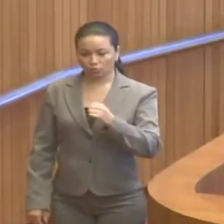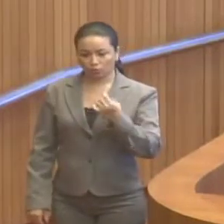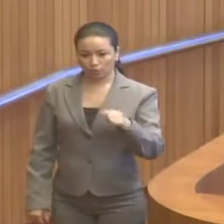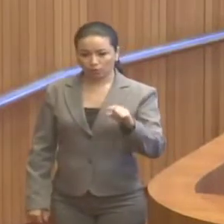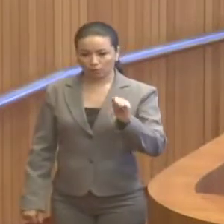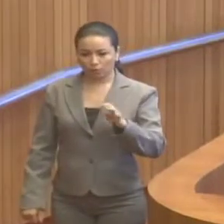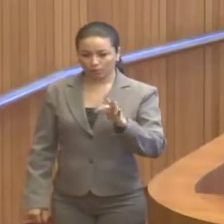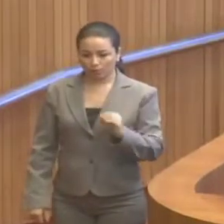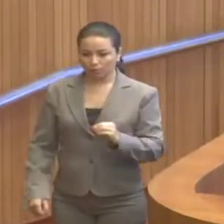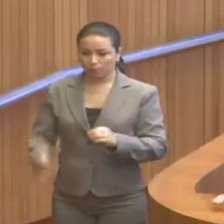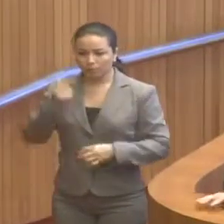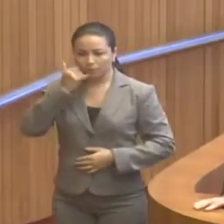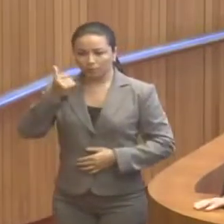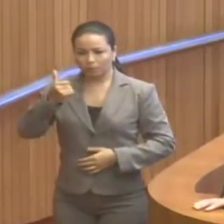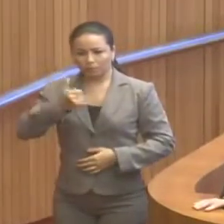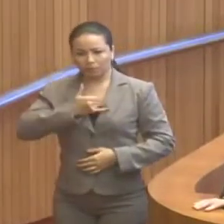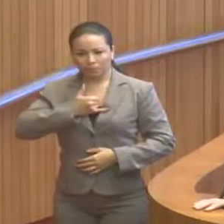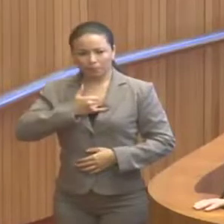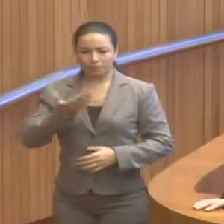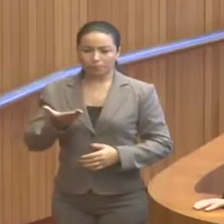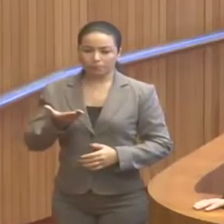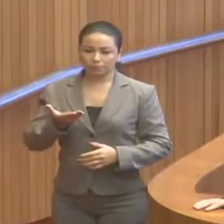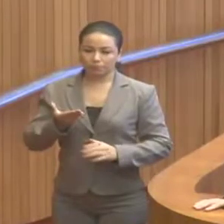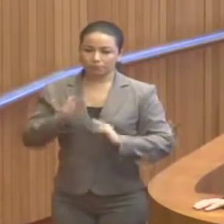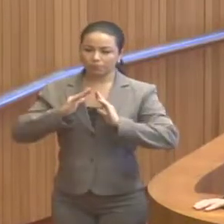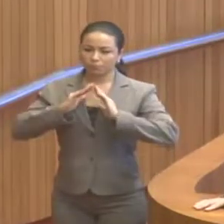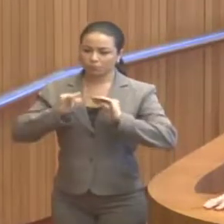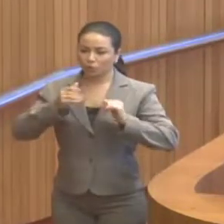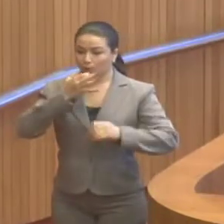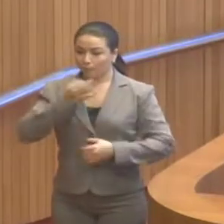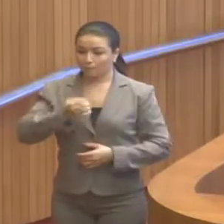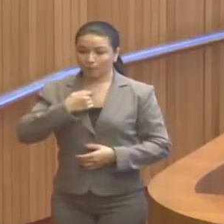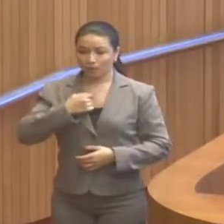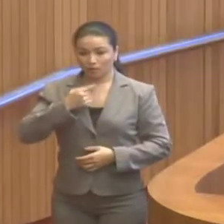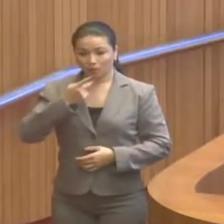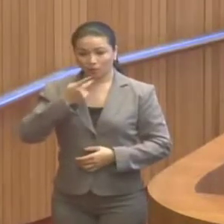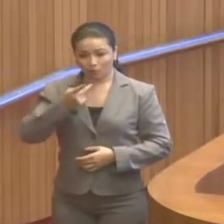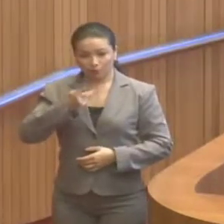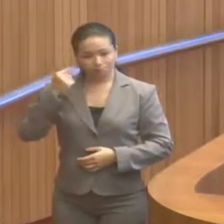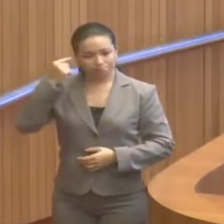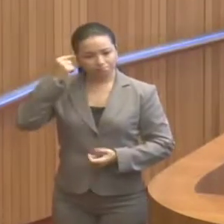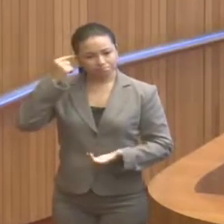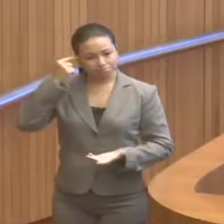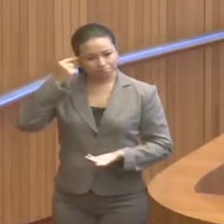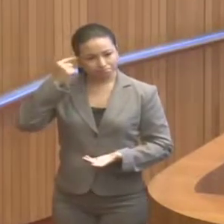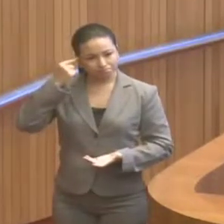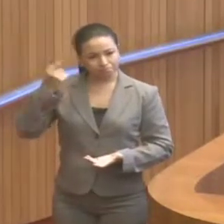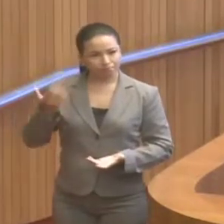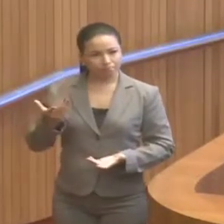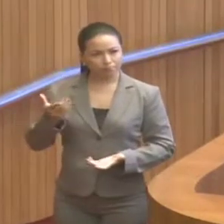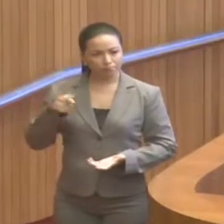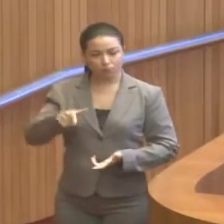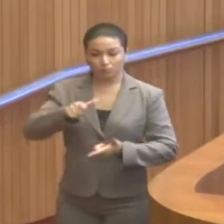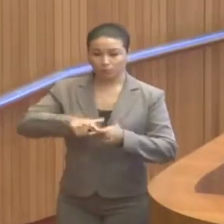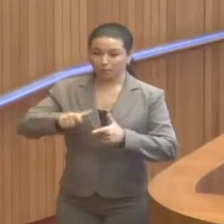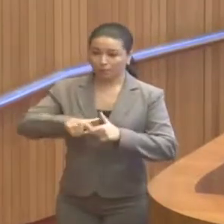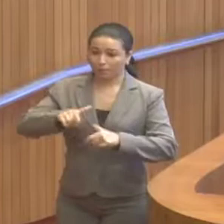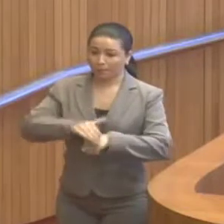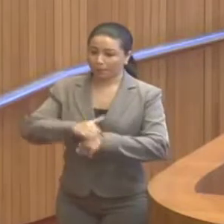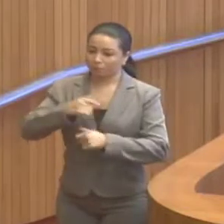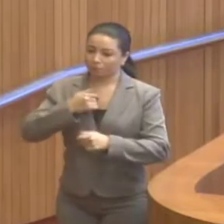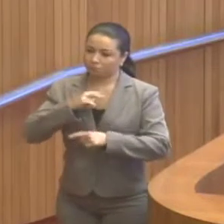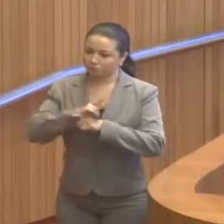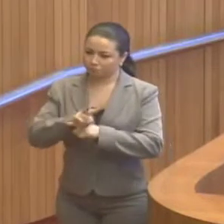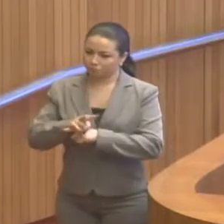uma ligação dele perguntando qual a minha opinião sobre esse assunto. E eu disse e faço essa reflexão, que o problema maior que eu estava